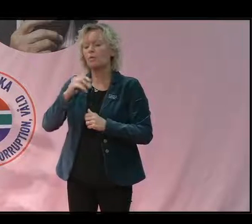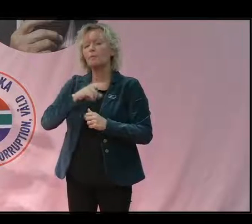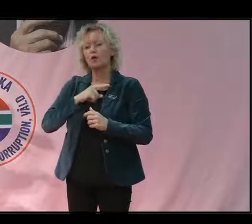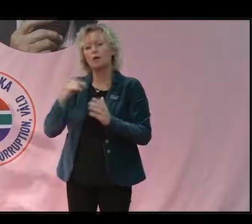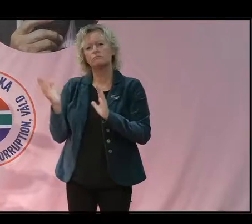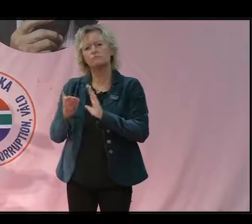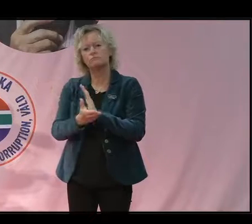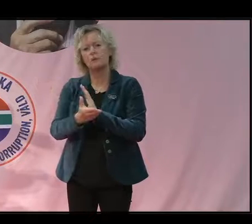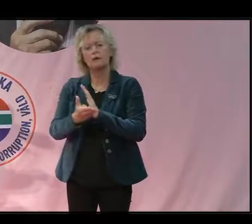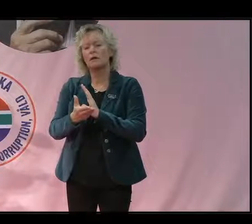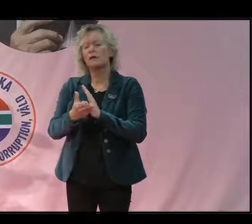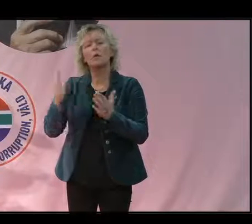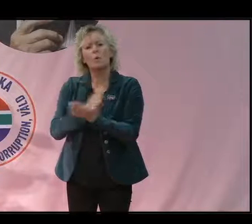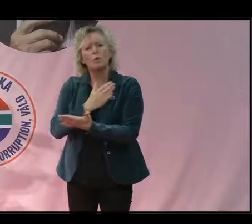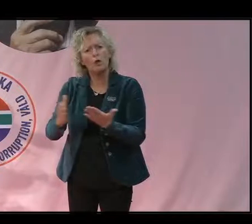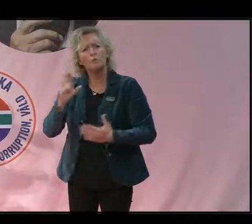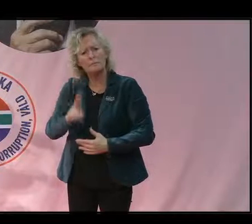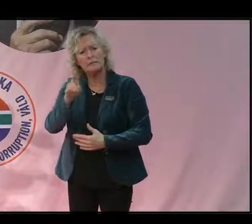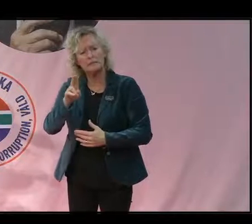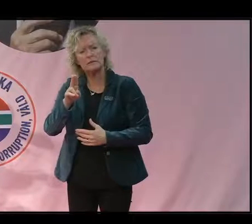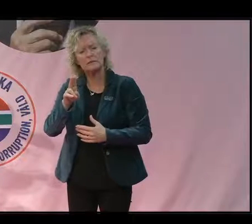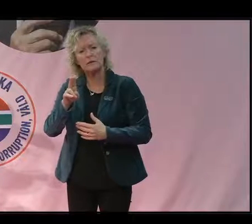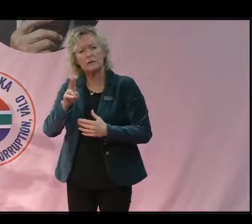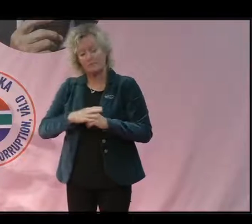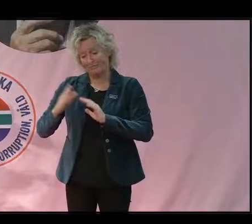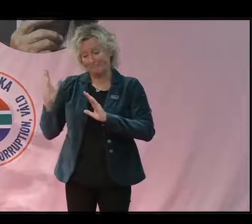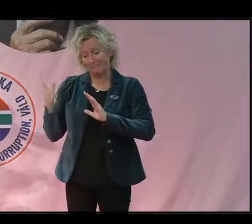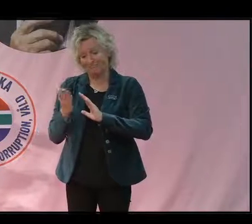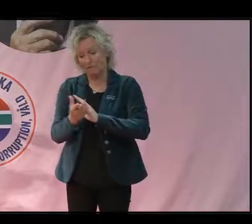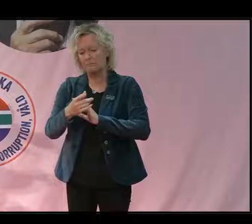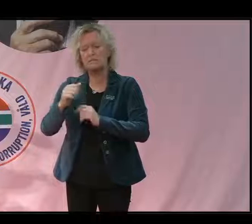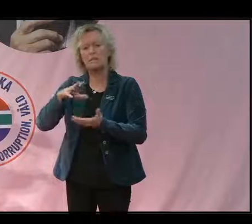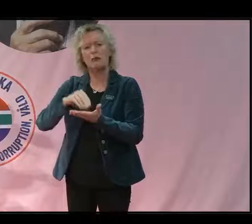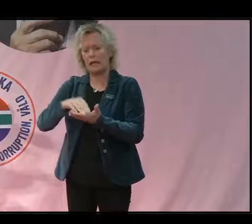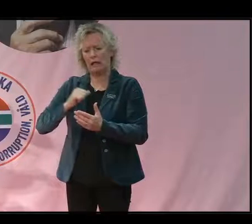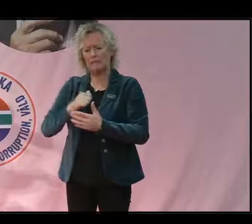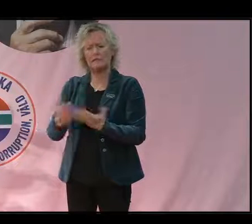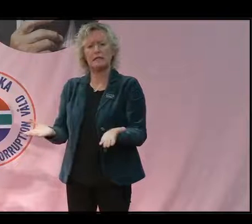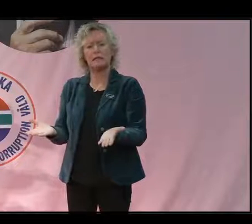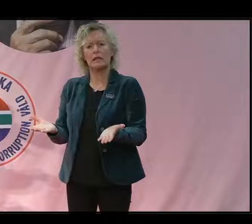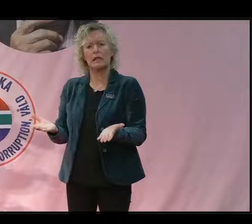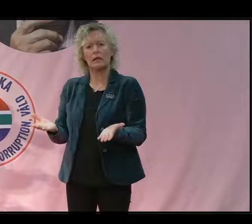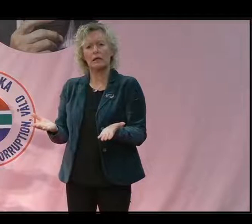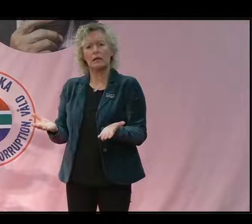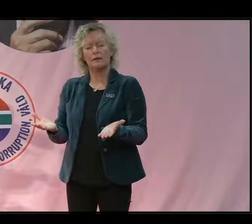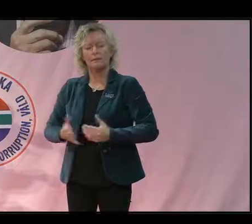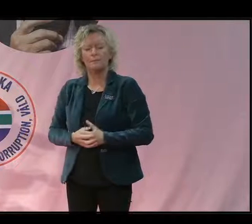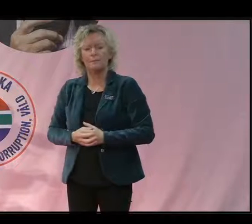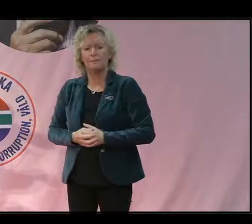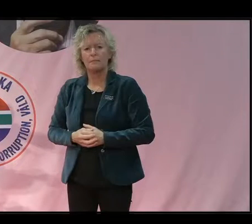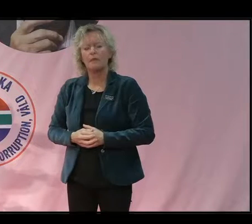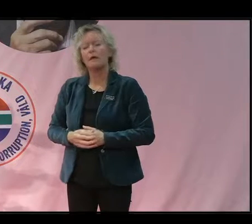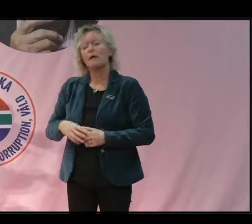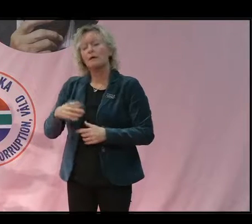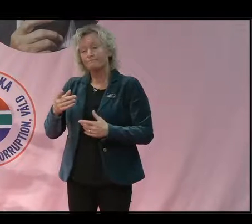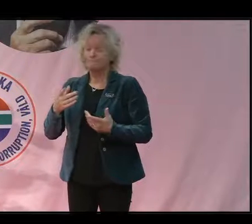i någon mening till ingen nytta. Det är helt enkelt att man avskogar marken men marken används inte till jordbruk eller något annat. Det här